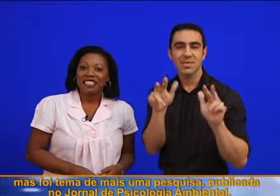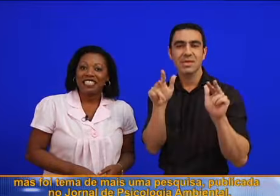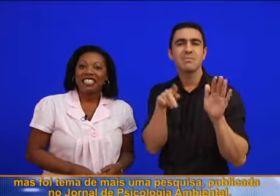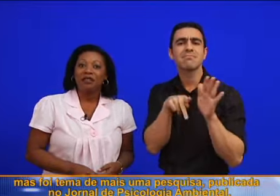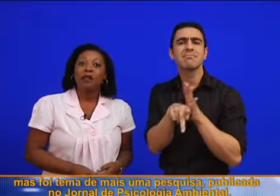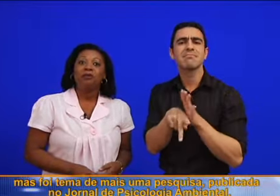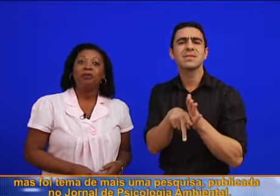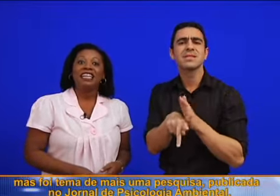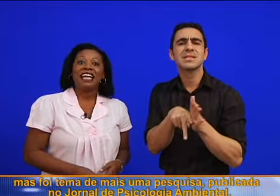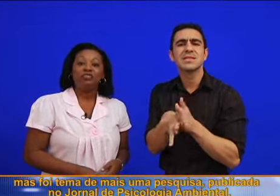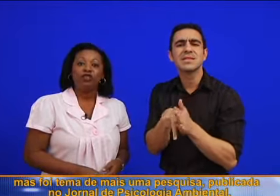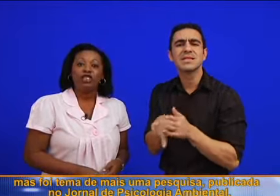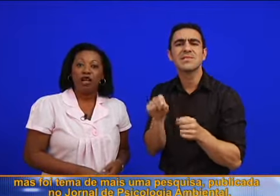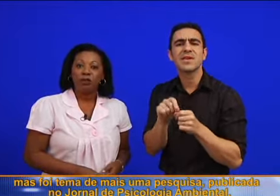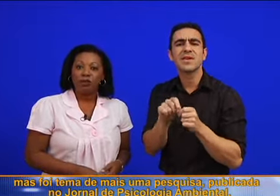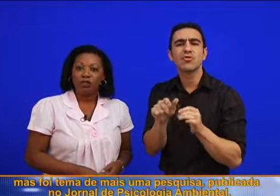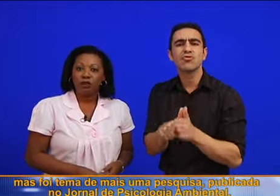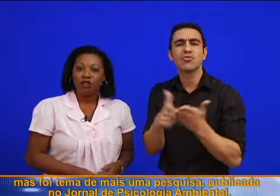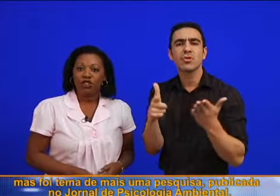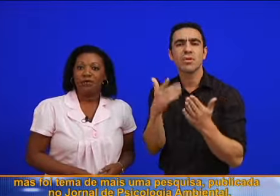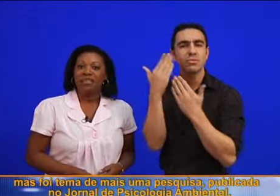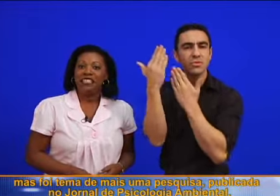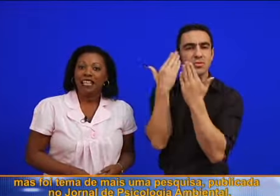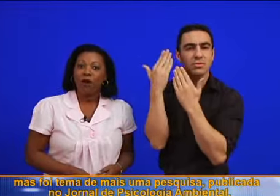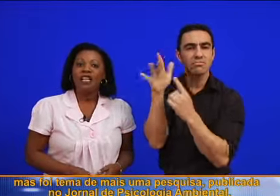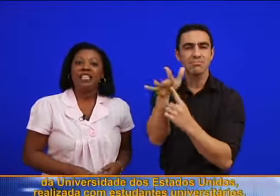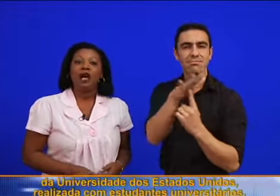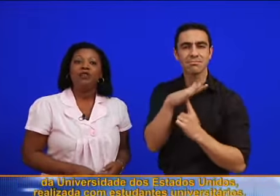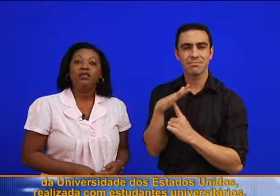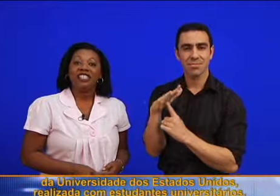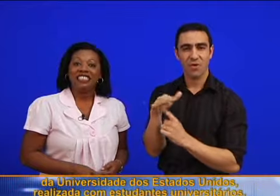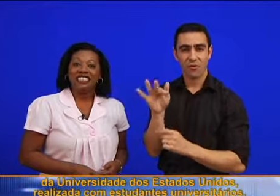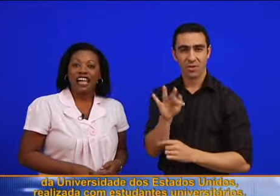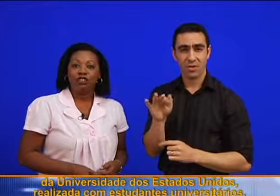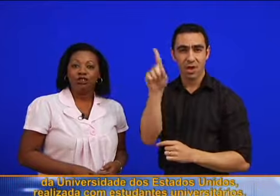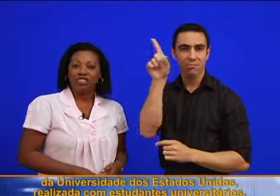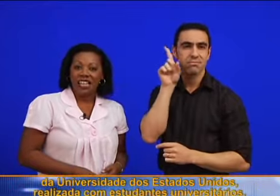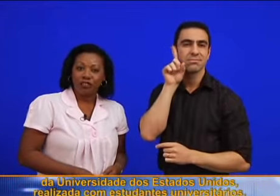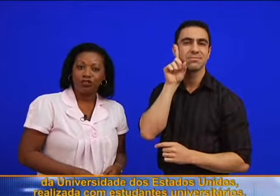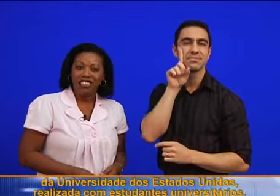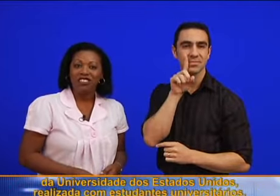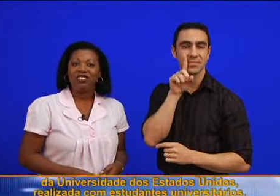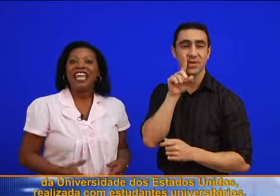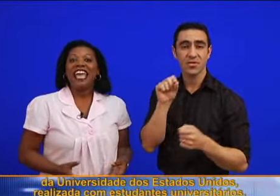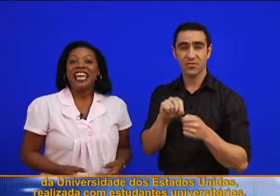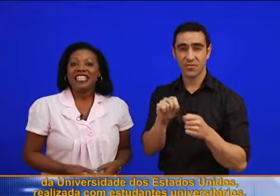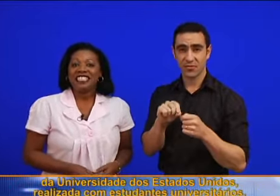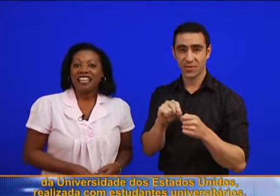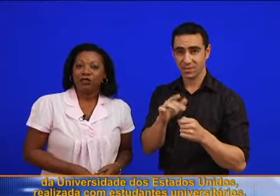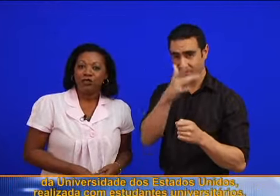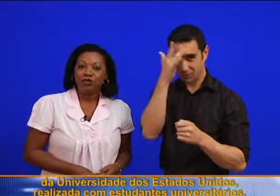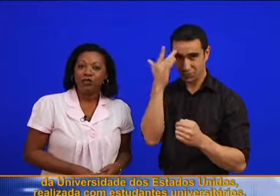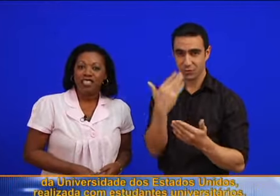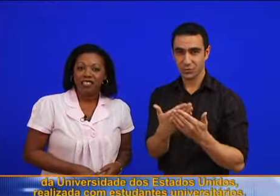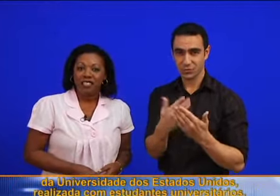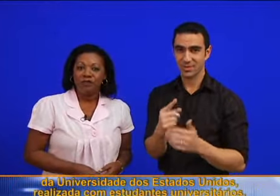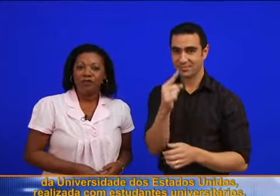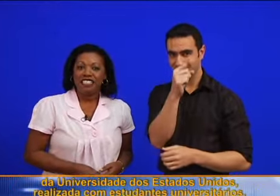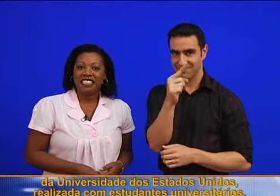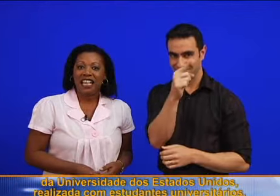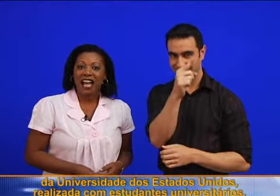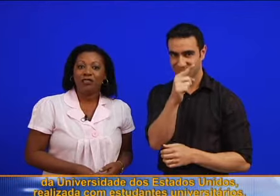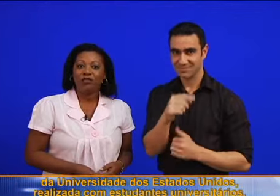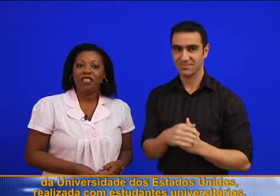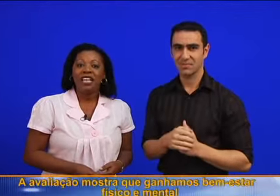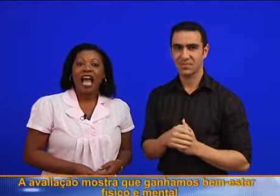tema de uma pesquisa publicada no Jornal de Psicologia Ambiental da Universidade dos Estados Unidos, realizada com estudantes